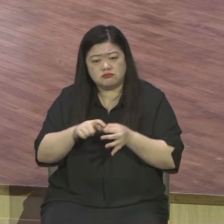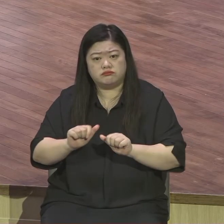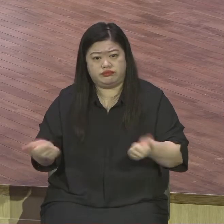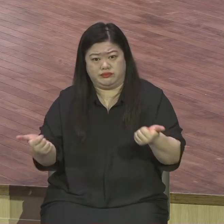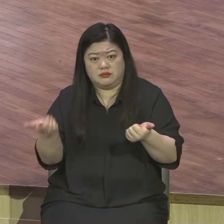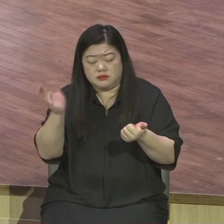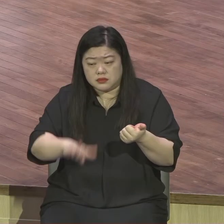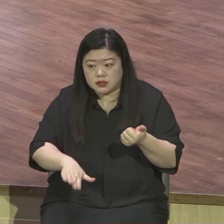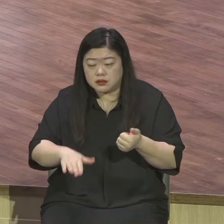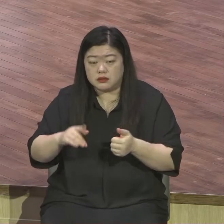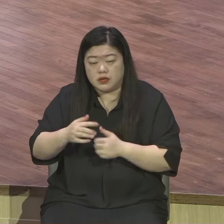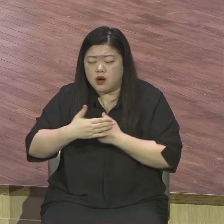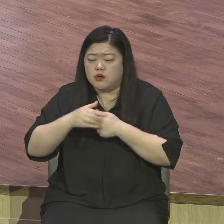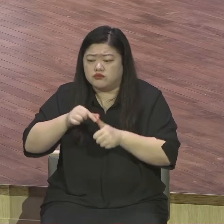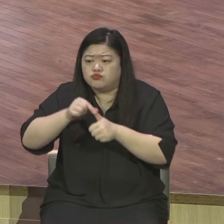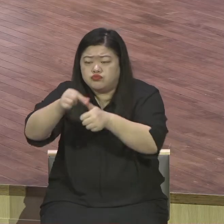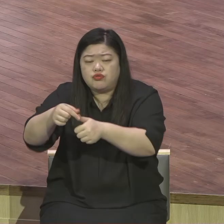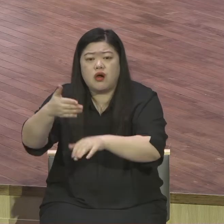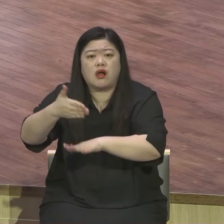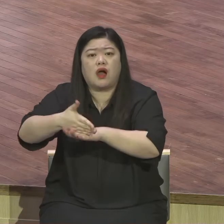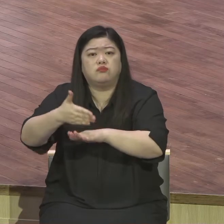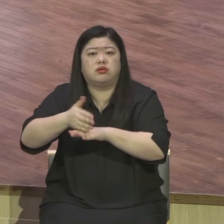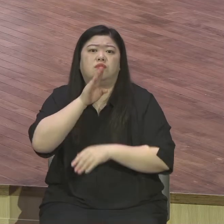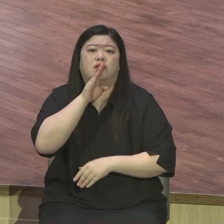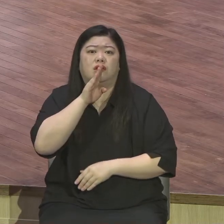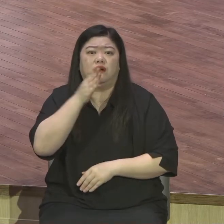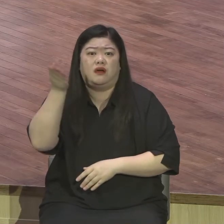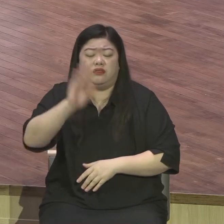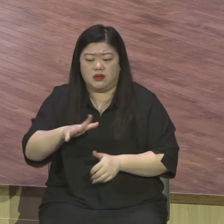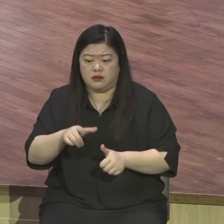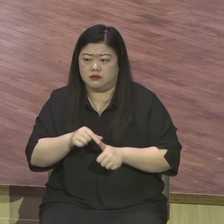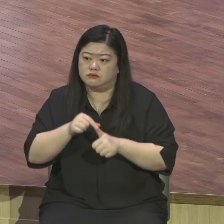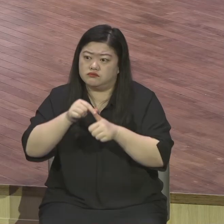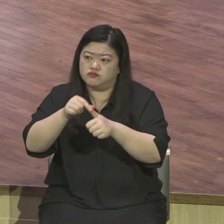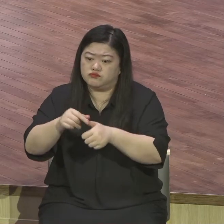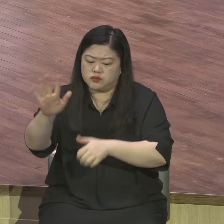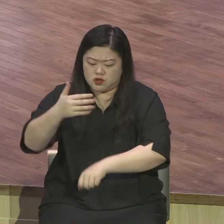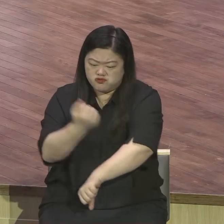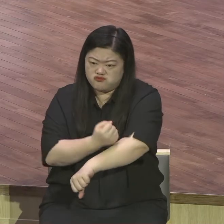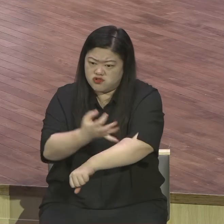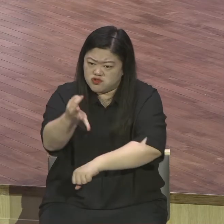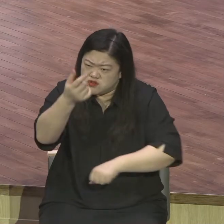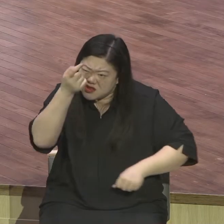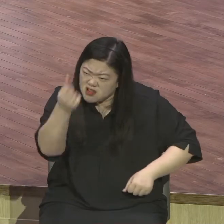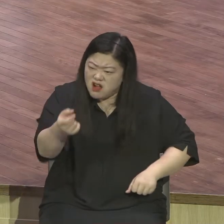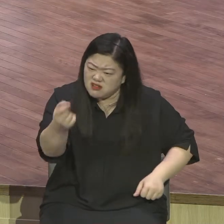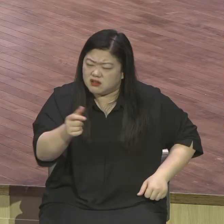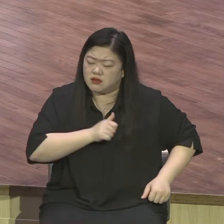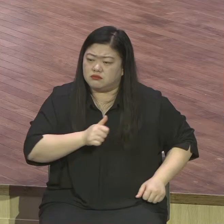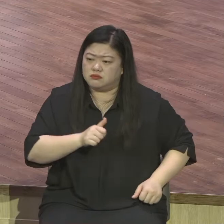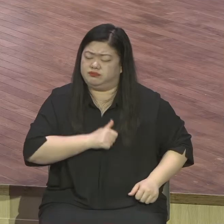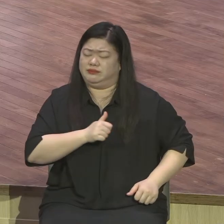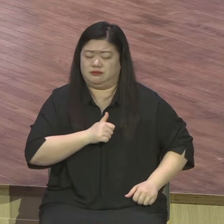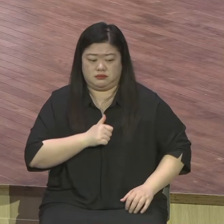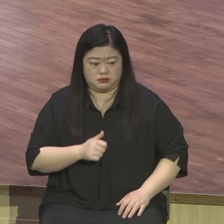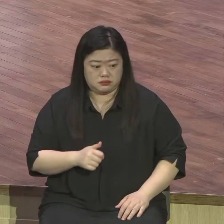이렇게 생각하고 행동하는 겁니다. 지금 기분 나빴어 내가 자존심